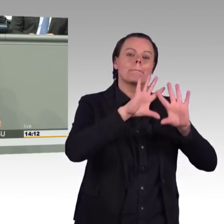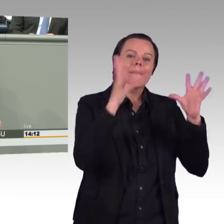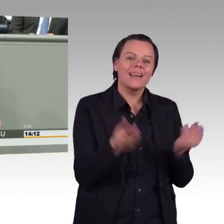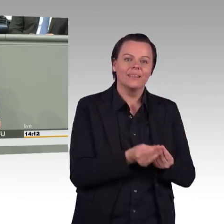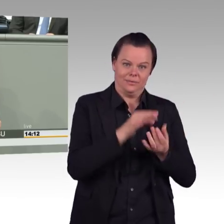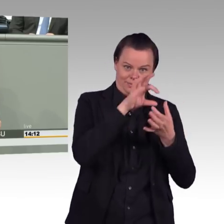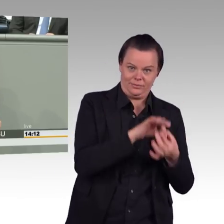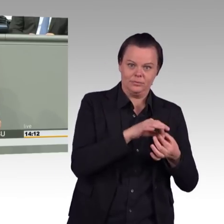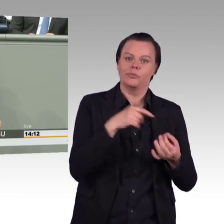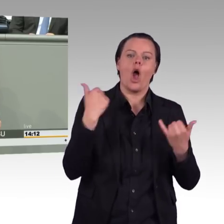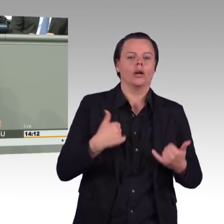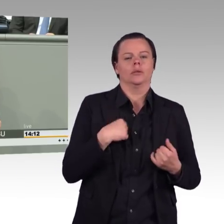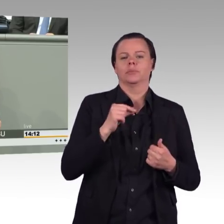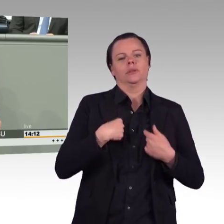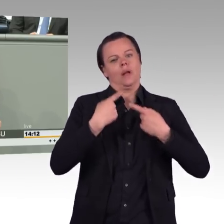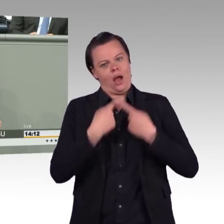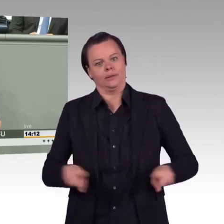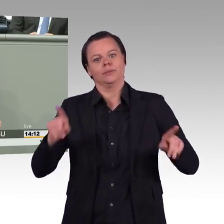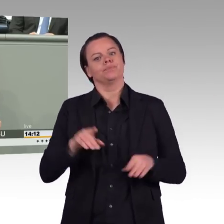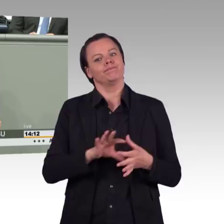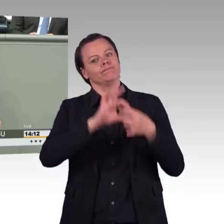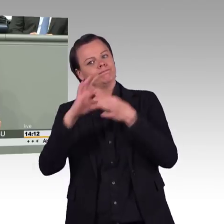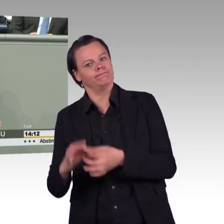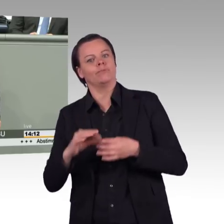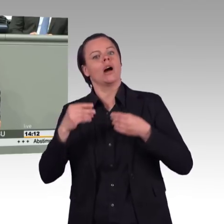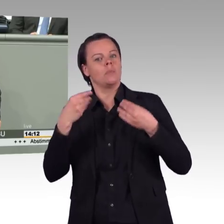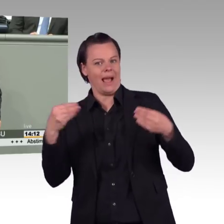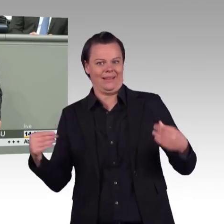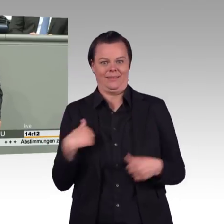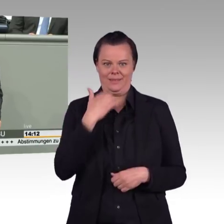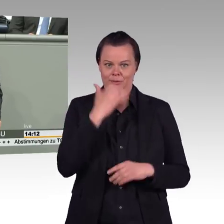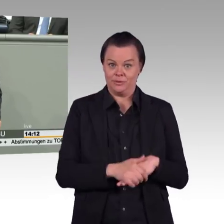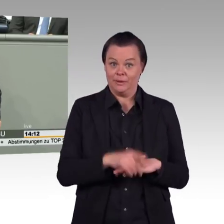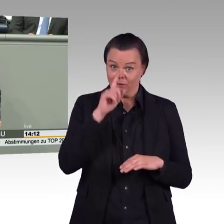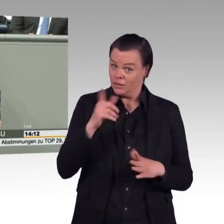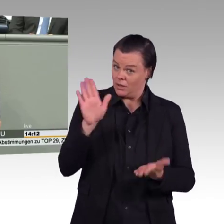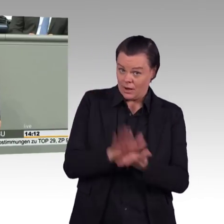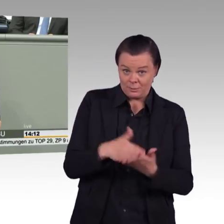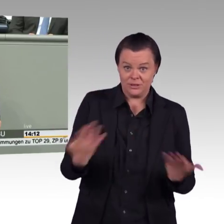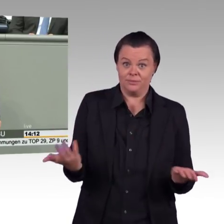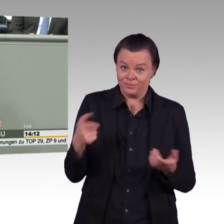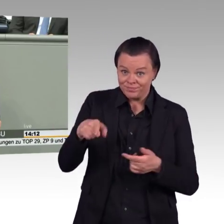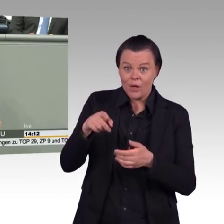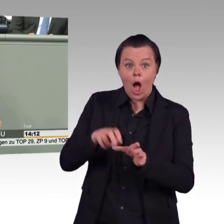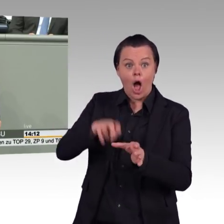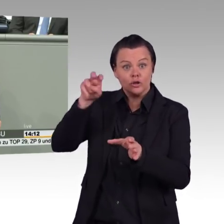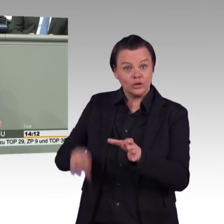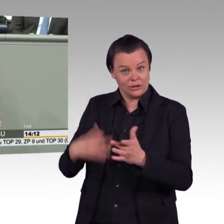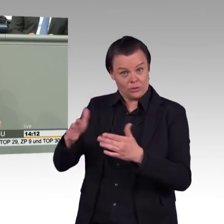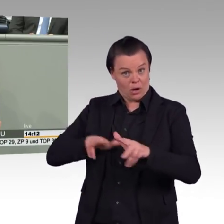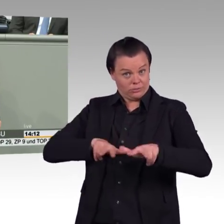Die Qualität wird so stark durch Eisenoxid, was aus der Pyridverwitterung kommt, das will ich jetzt hier im Einzelnen nicht